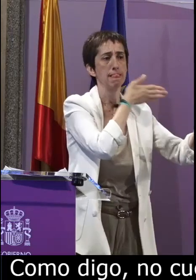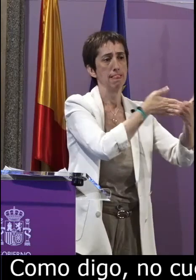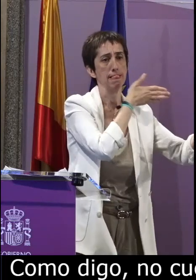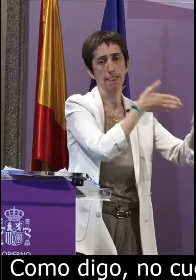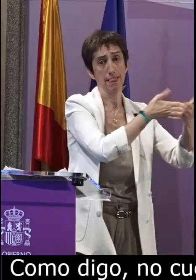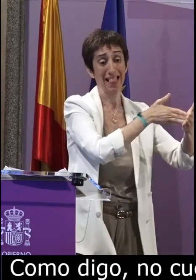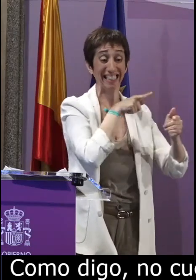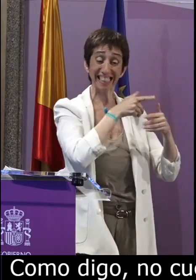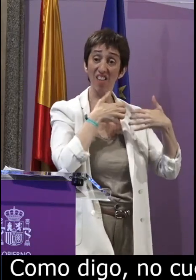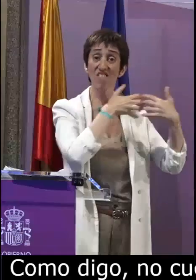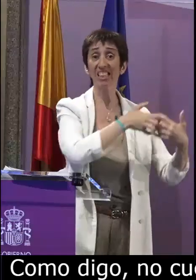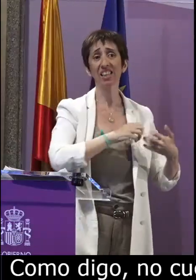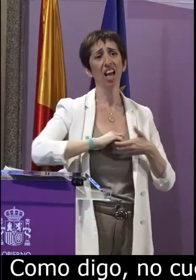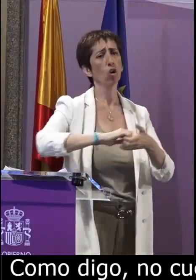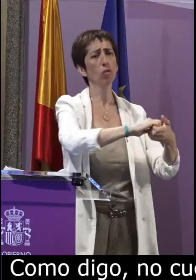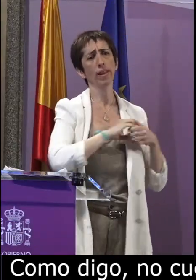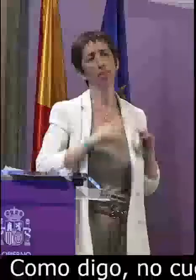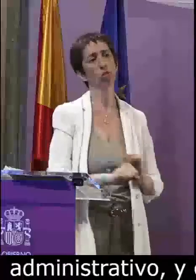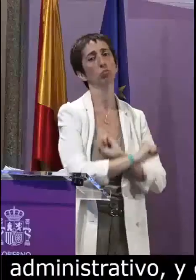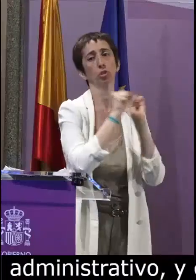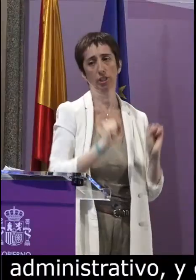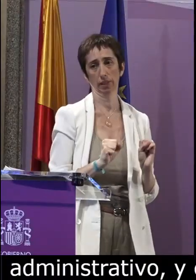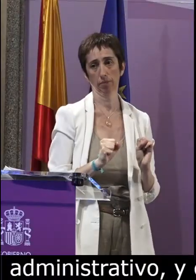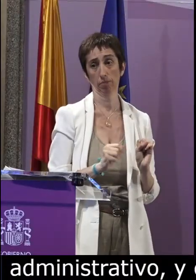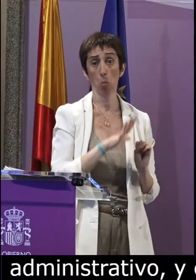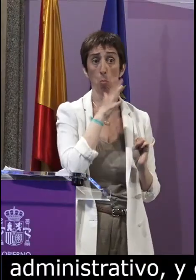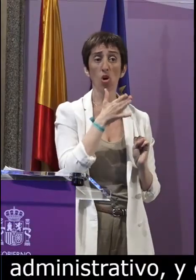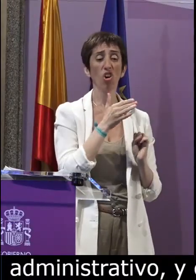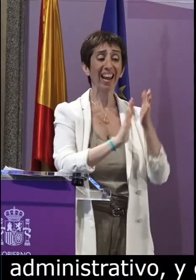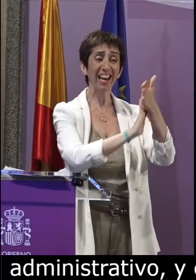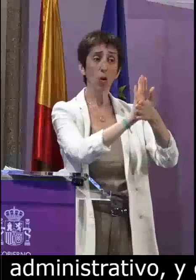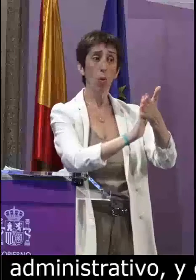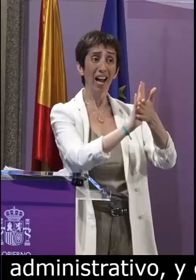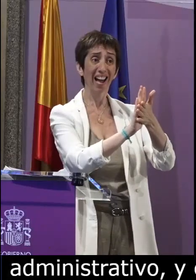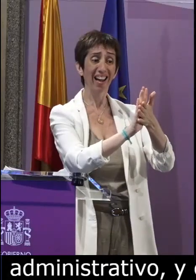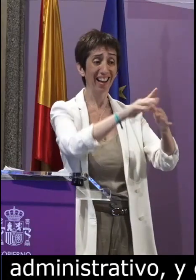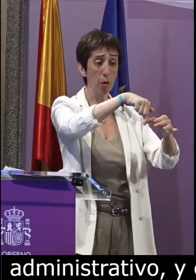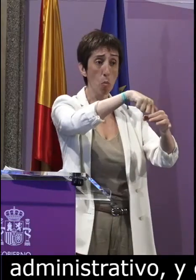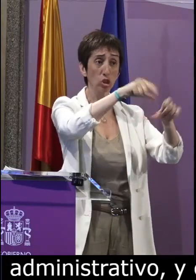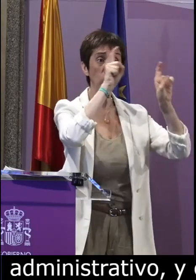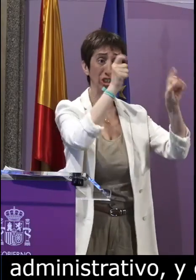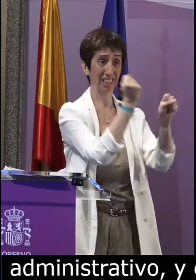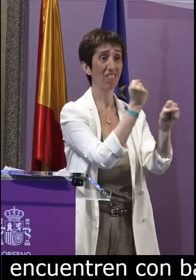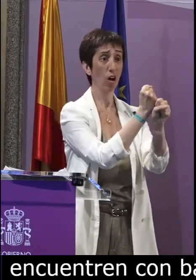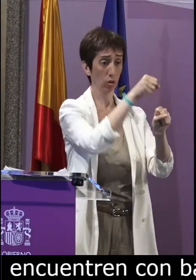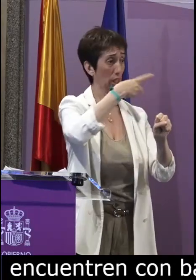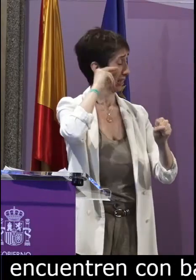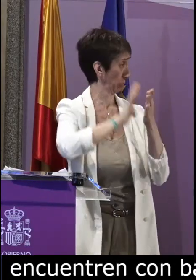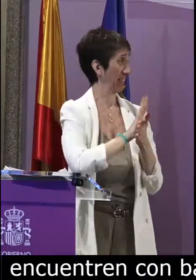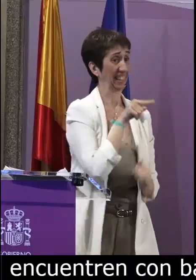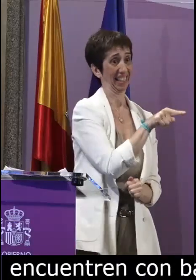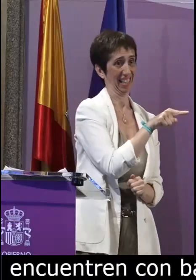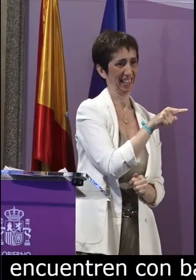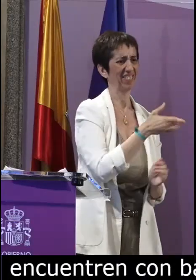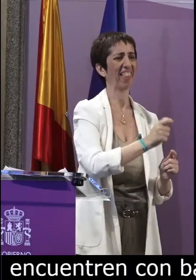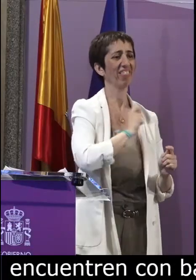hace que se encuentren con barreras que entendemos como confederación que no podemos tolerar los puestos de